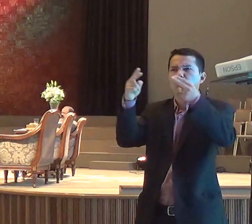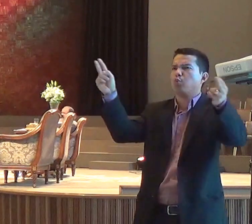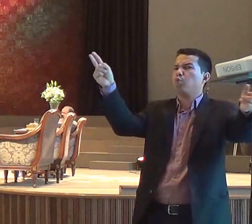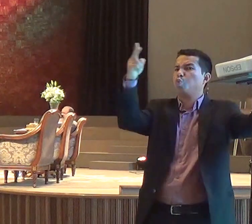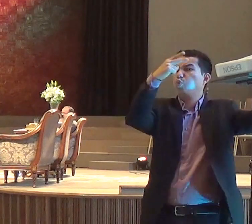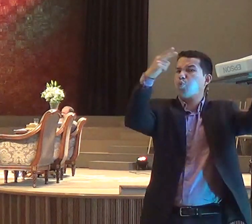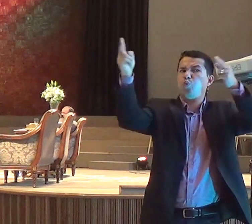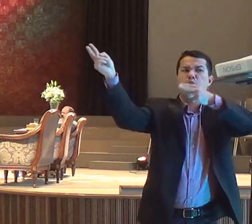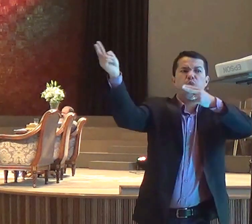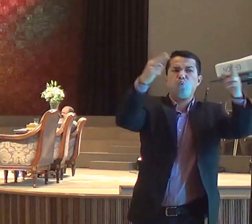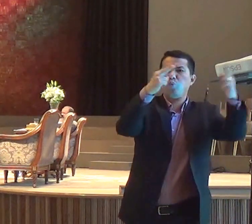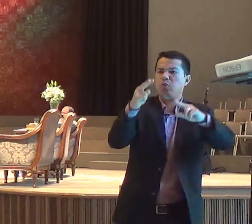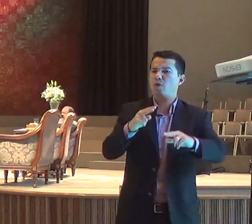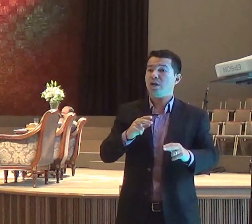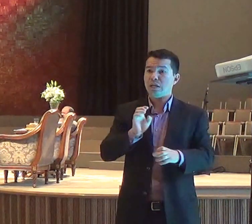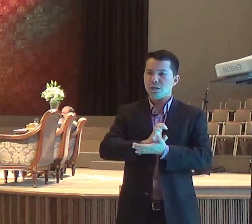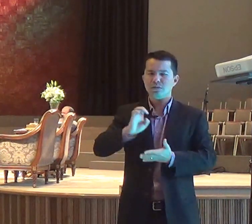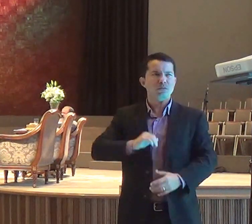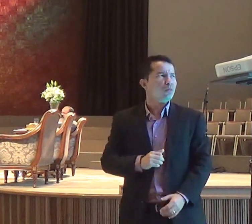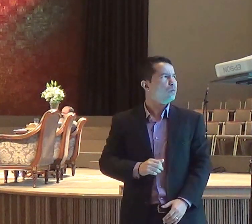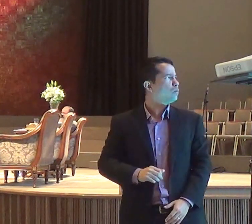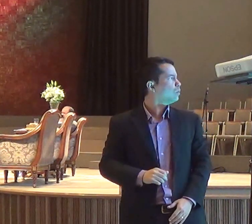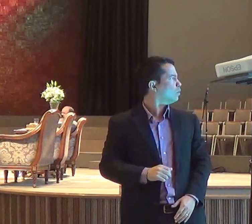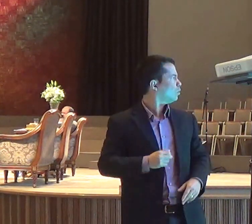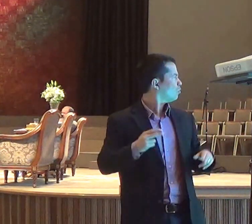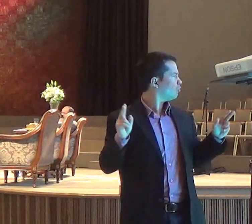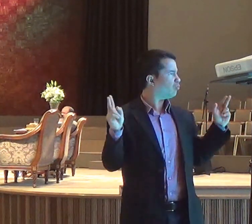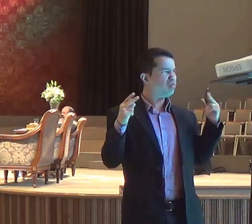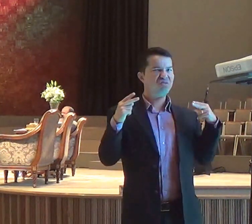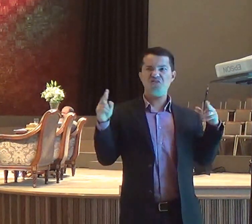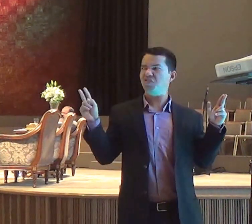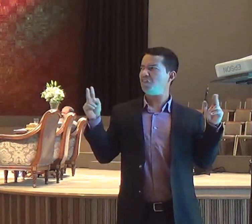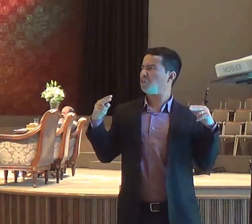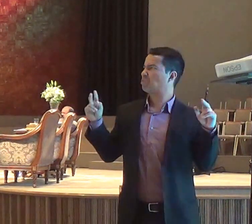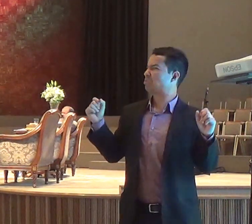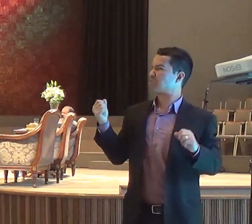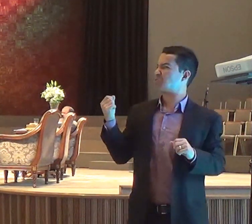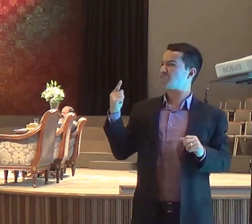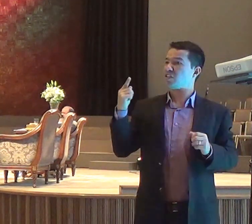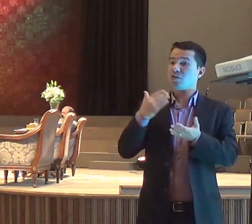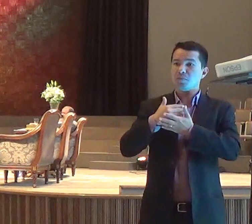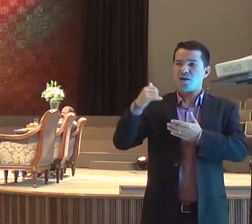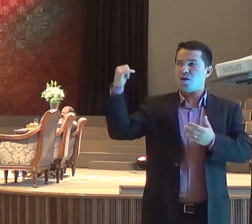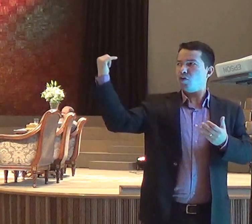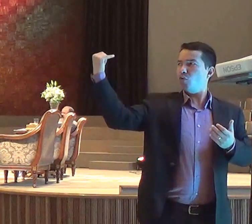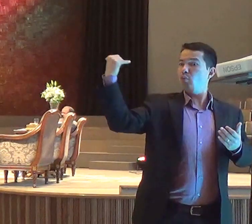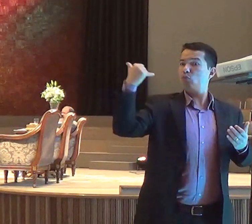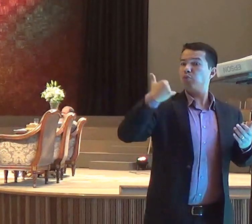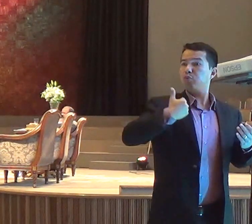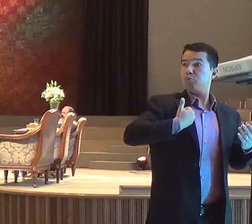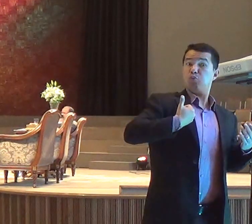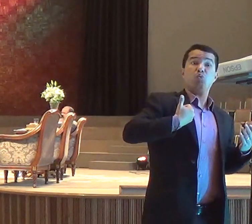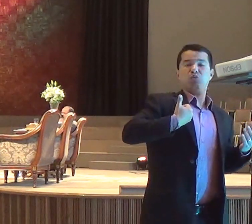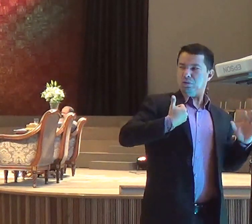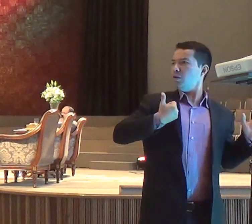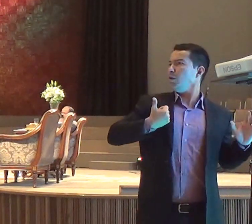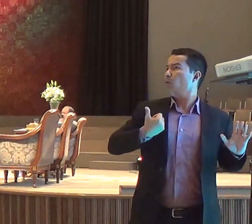e diz para Elias, Elias, o que é que você está fazendo aí, nessa caverna? e ele começa a